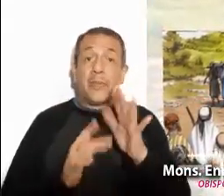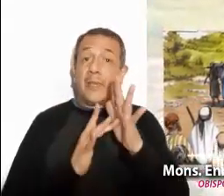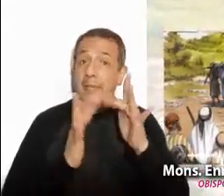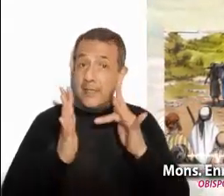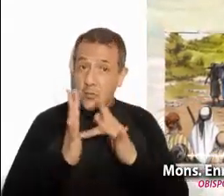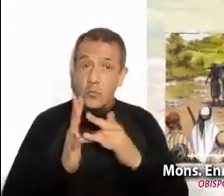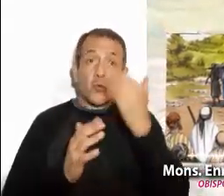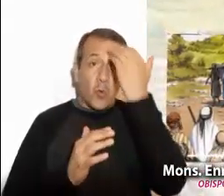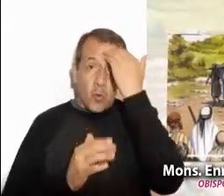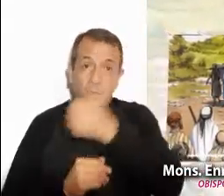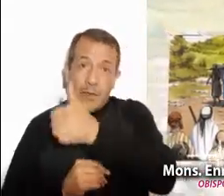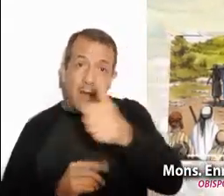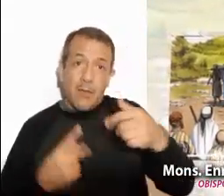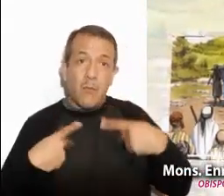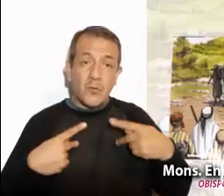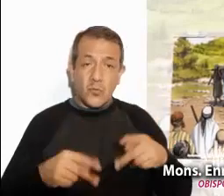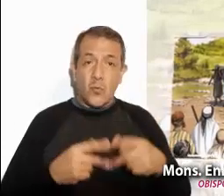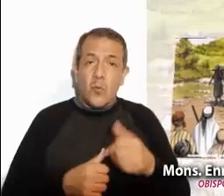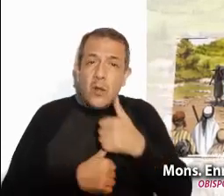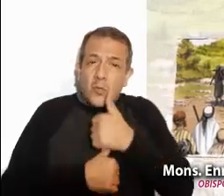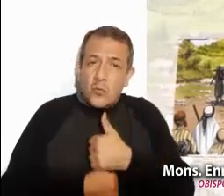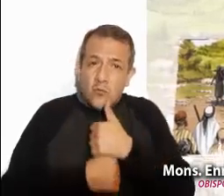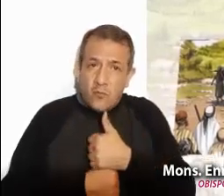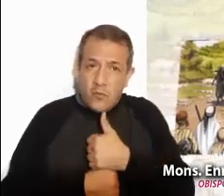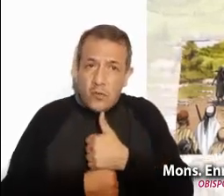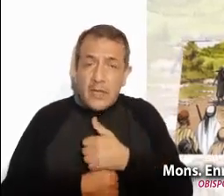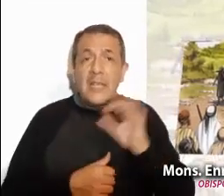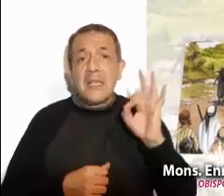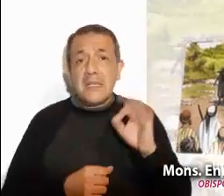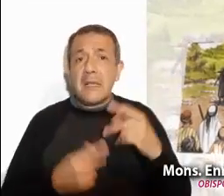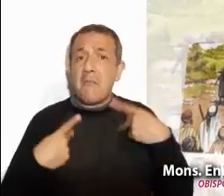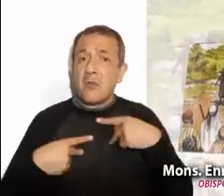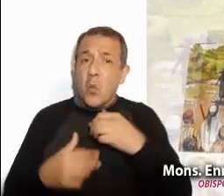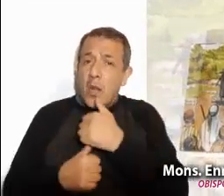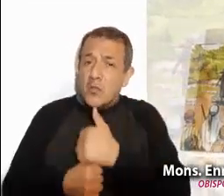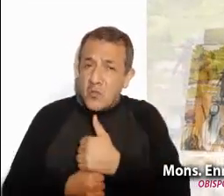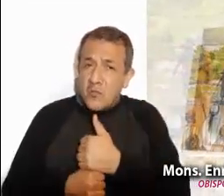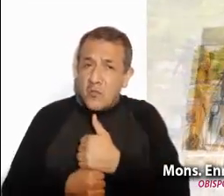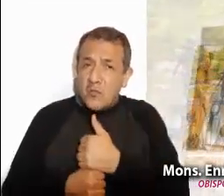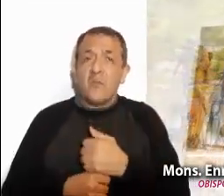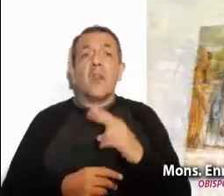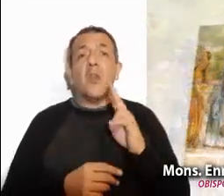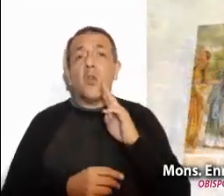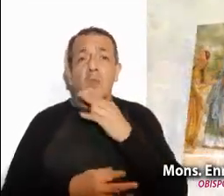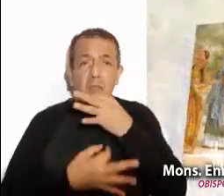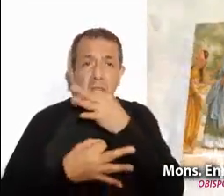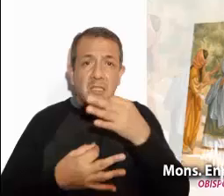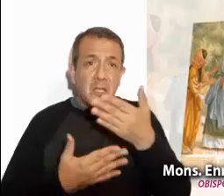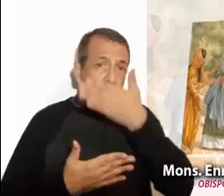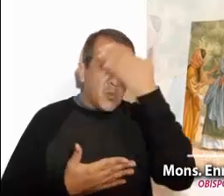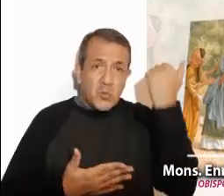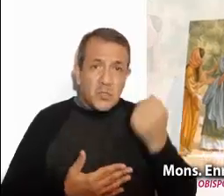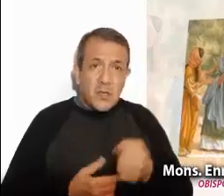anonimato. Cada persona que sufre, aunque no cuente para las citras oficiales o no tenga eco en las noticias,